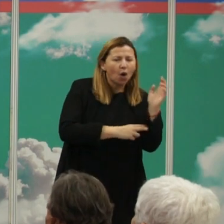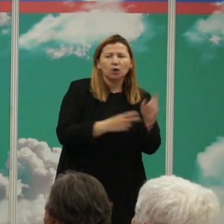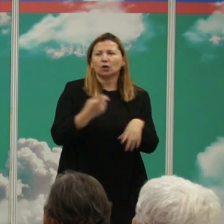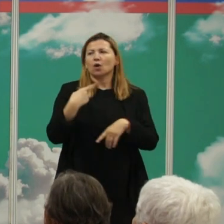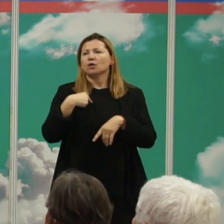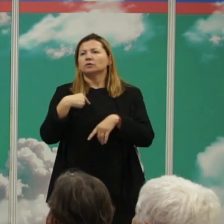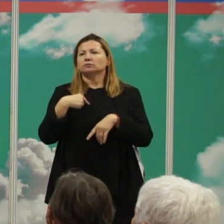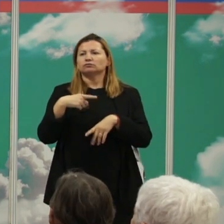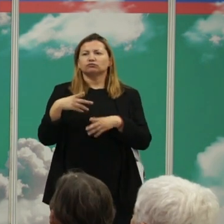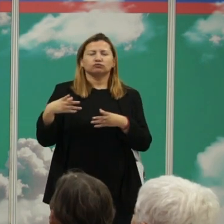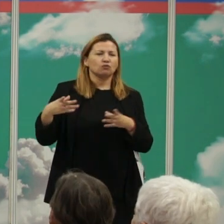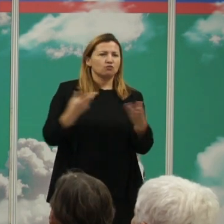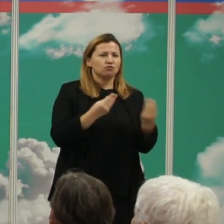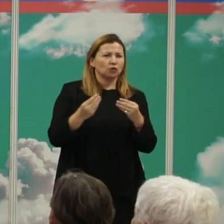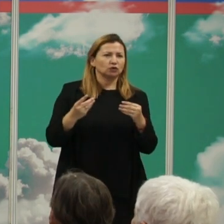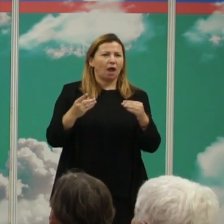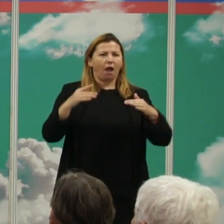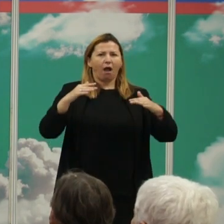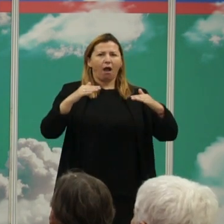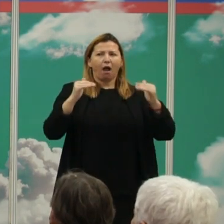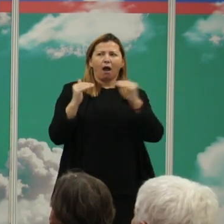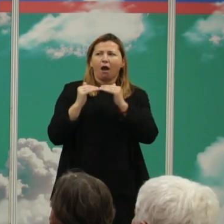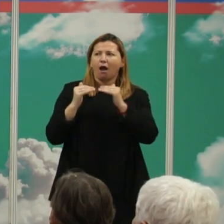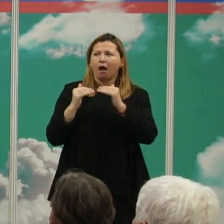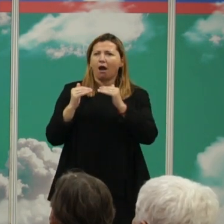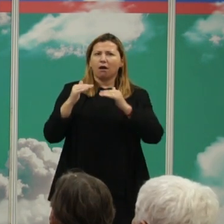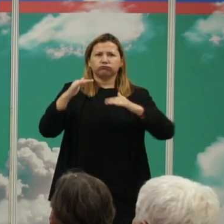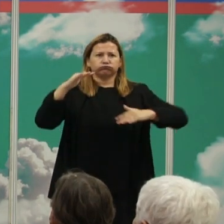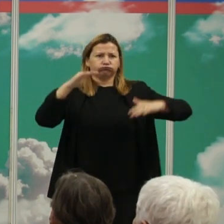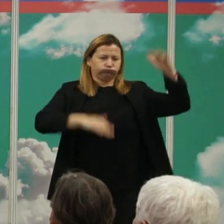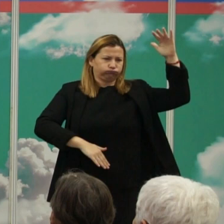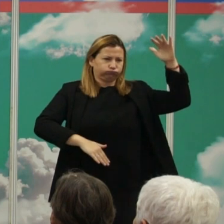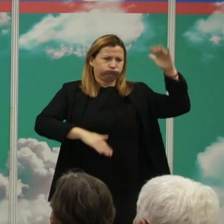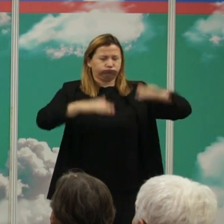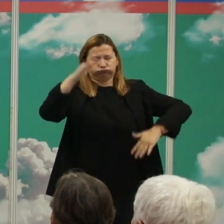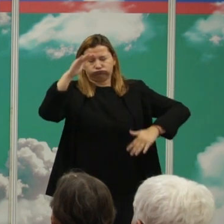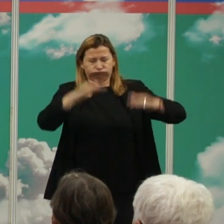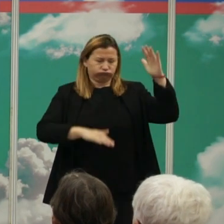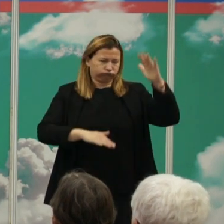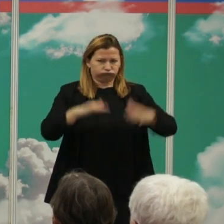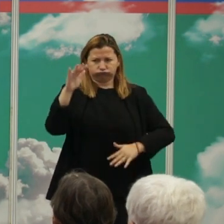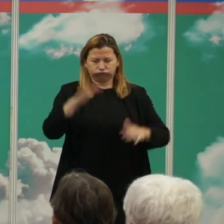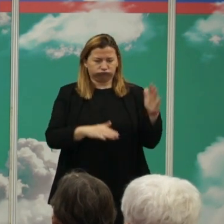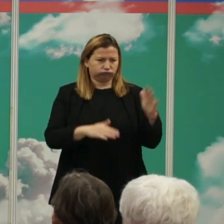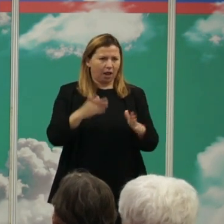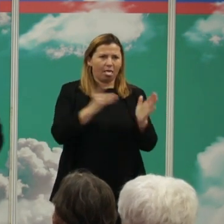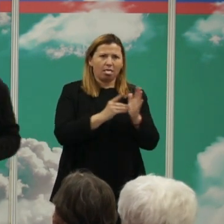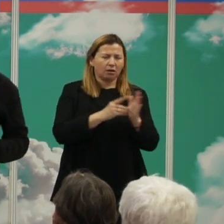con mucha heterogeneidad en algunos casos el dato eran 6.000 individuos y en otros solamente había 12 o 1 con lo cual eso nos ponía